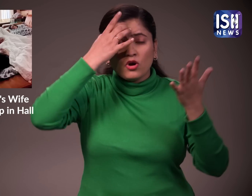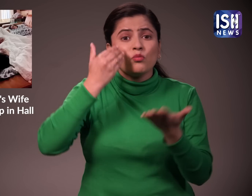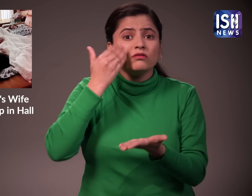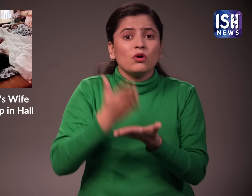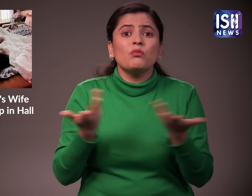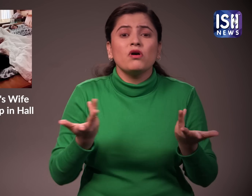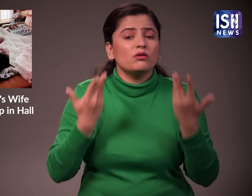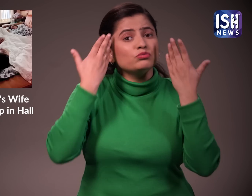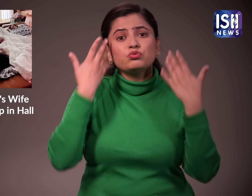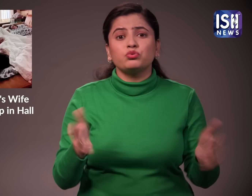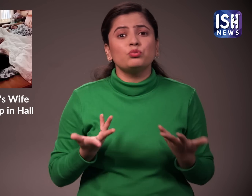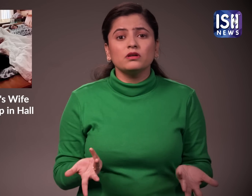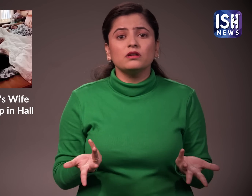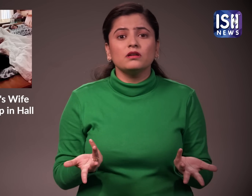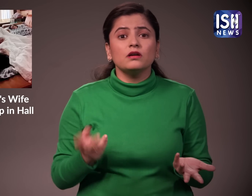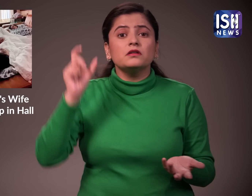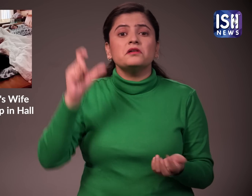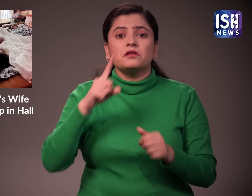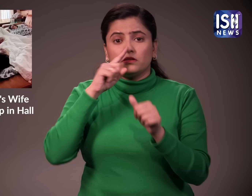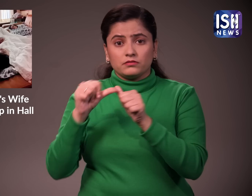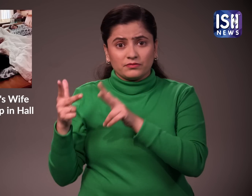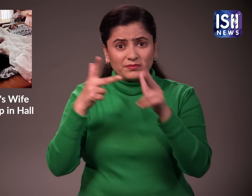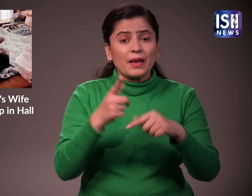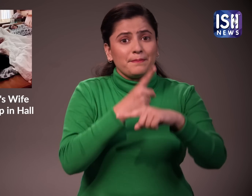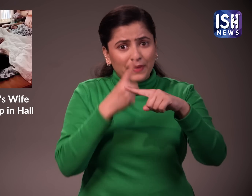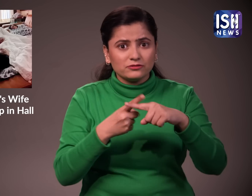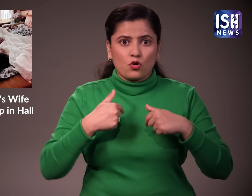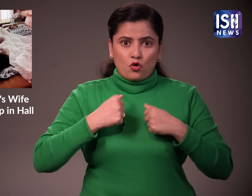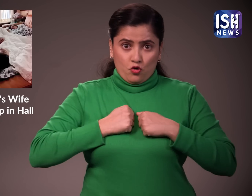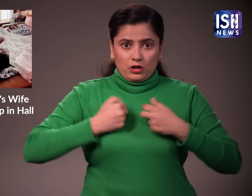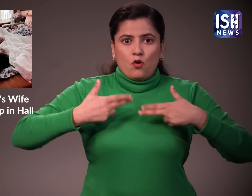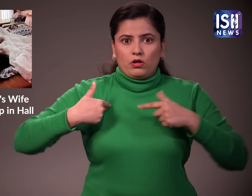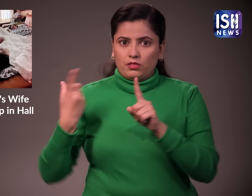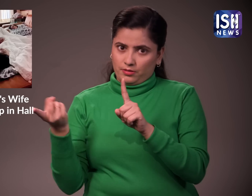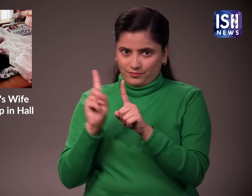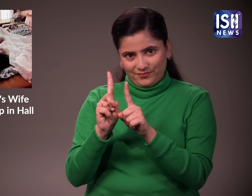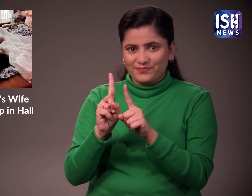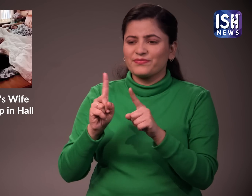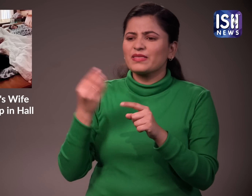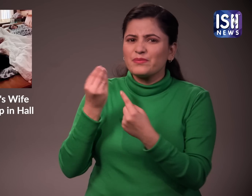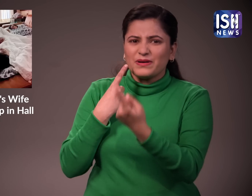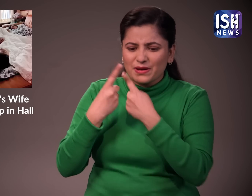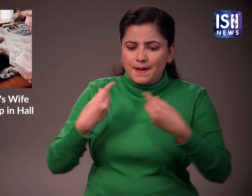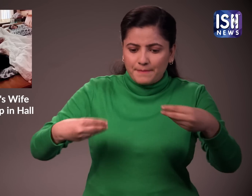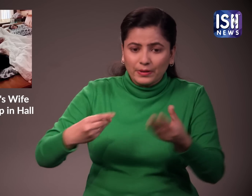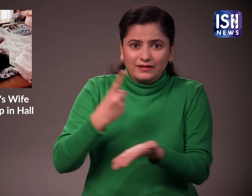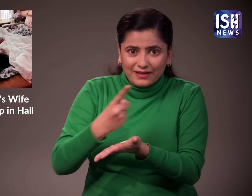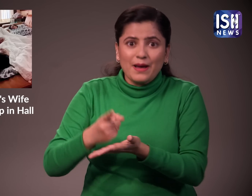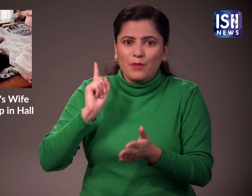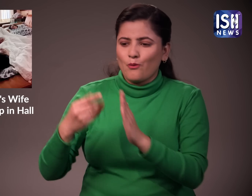समाप्त हो जाएगी मुझे नहीं पता कि यह कब खतम होगा आल्या ने ये भी कहा यहां तक कि मेरे वकील को भी अदालत के कागजाद पर मेरे